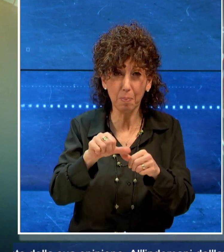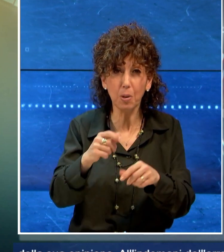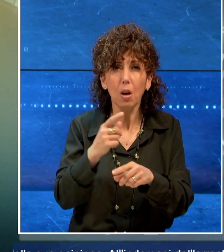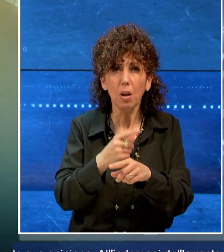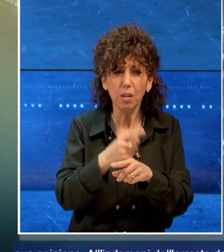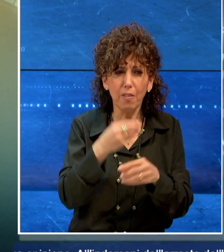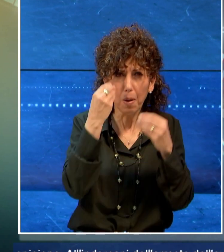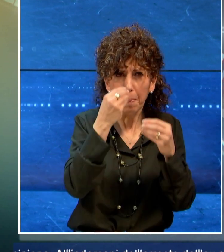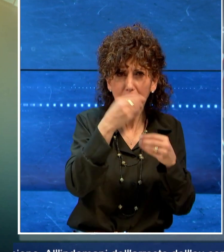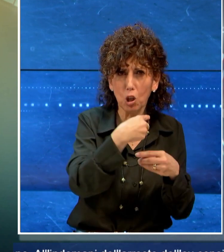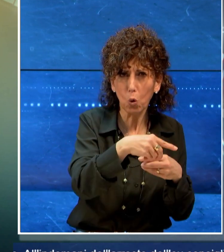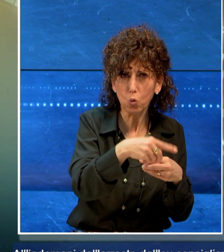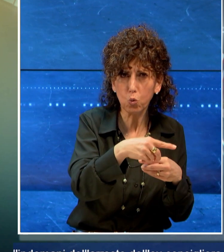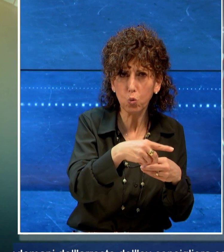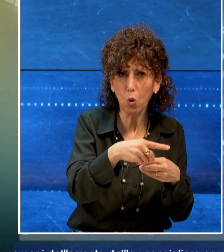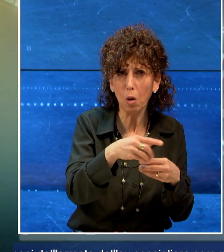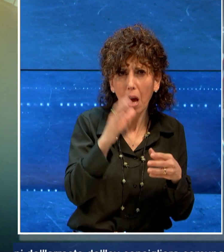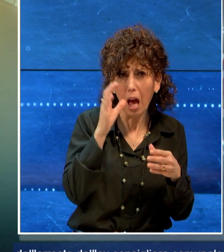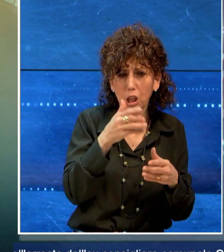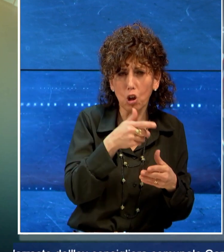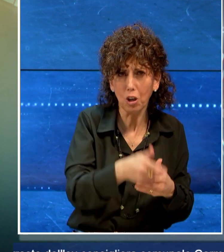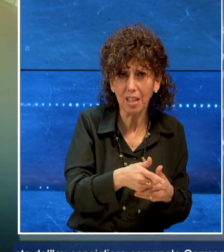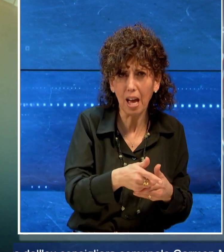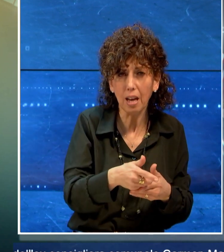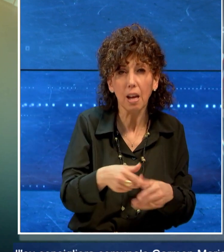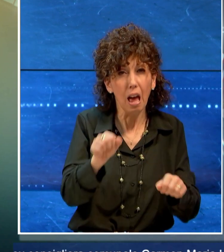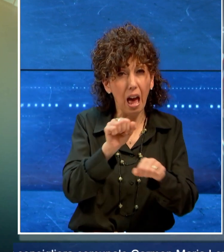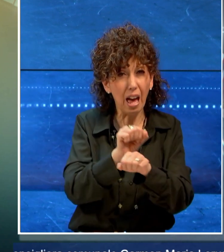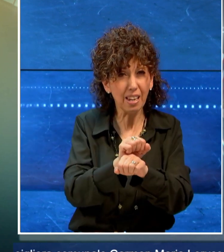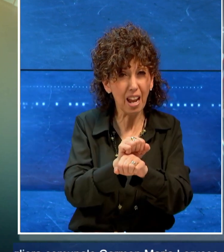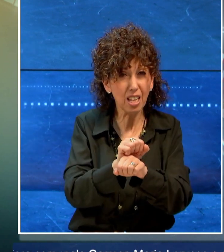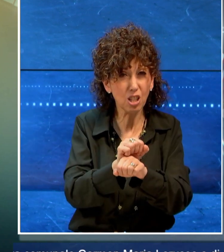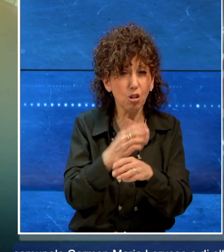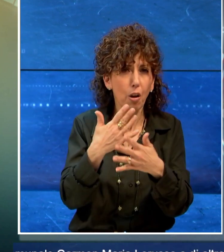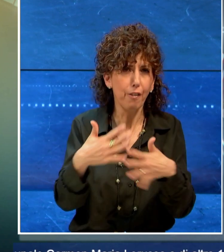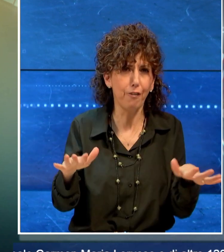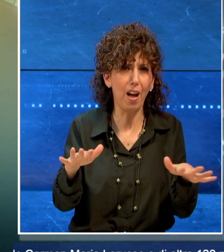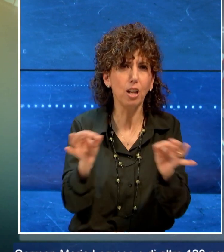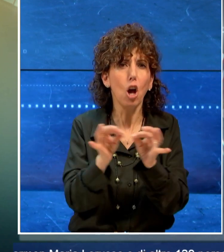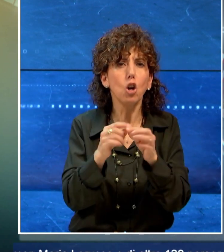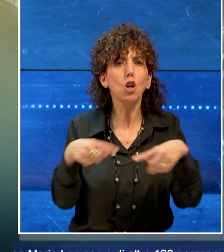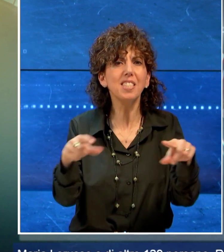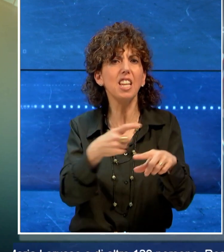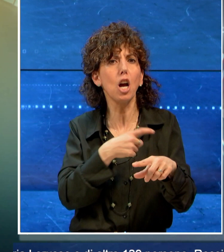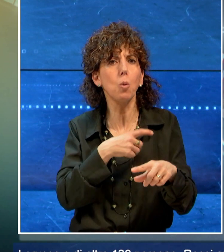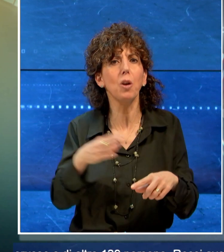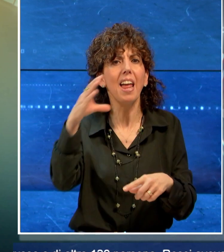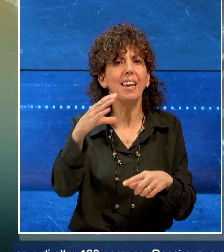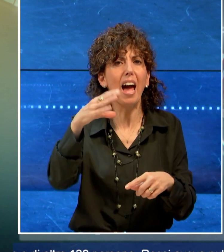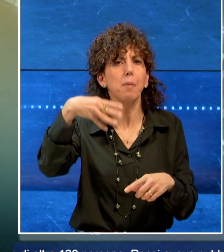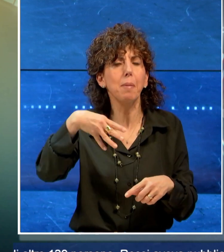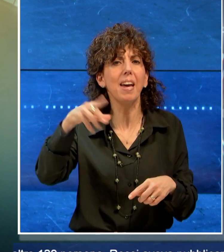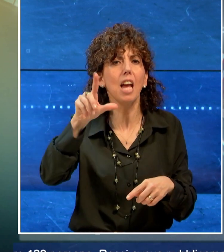della sua opinione. All'indomani dell'arresto dell'ex consigliera comunale Carmen Maria